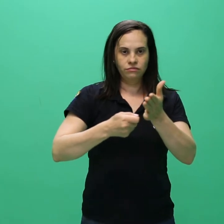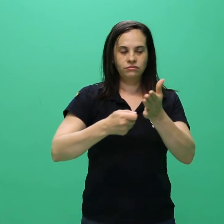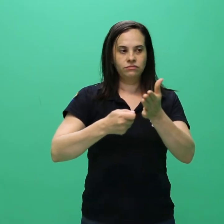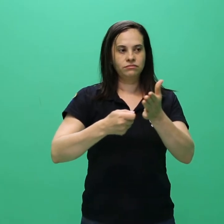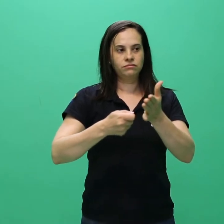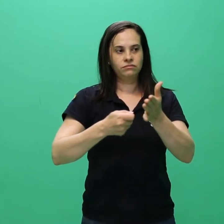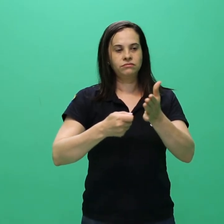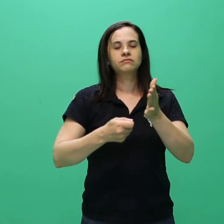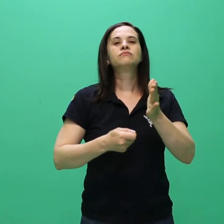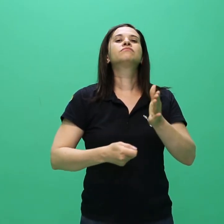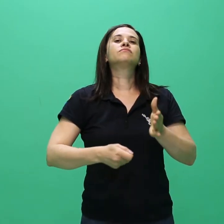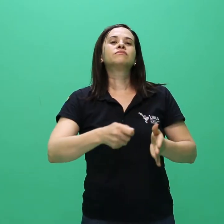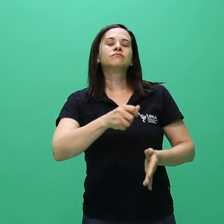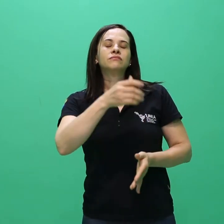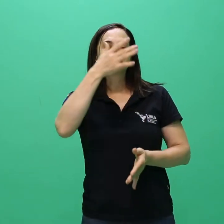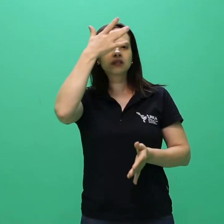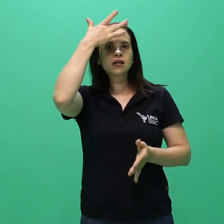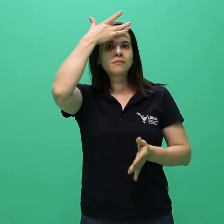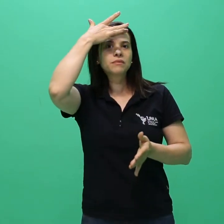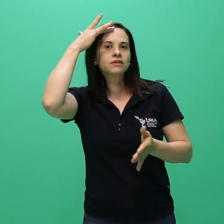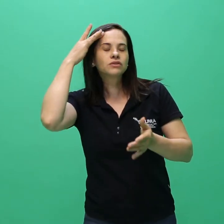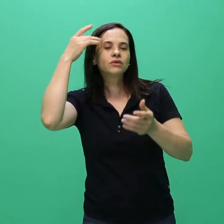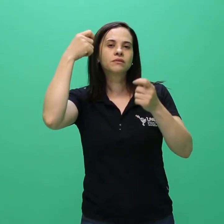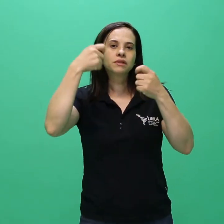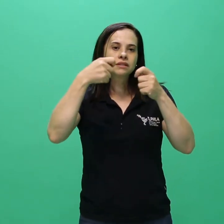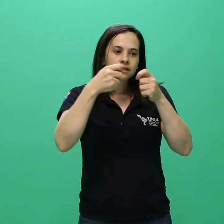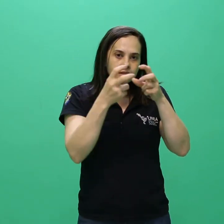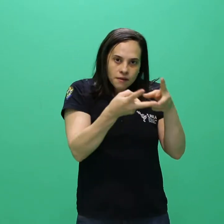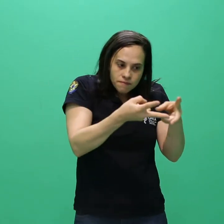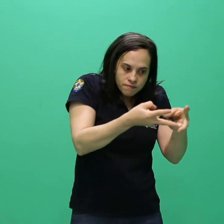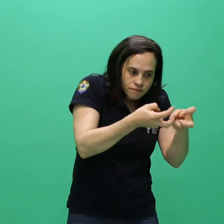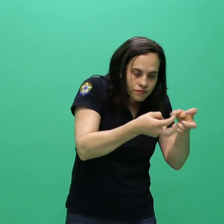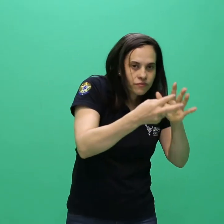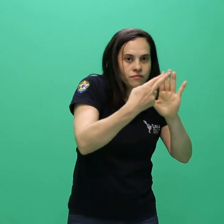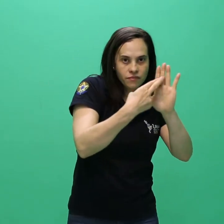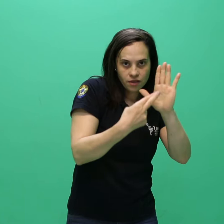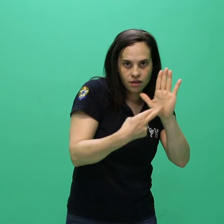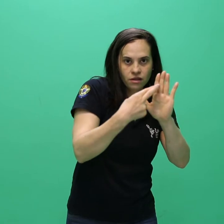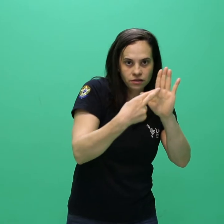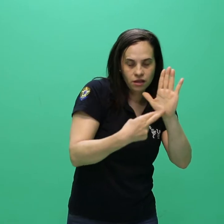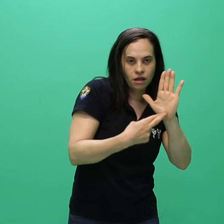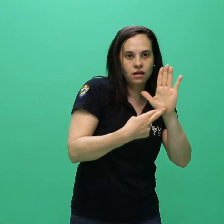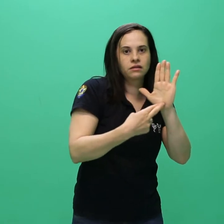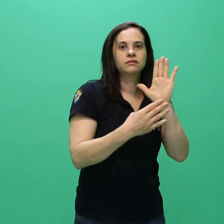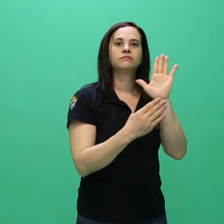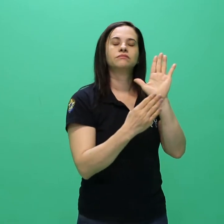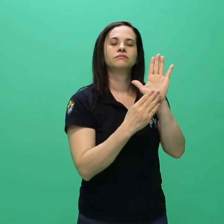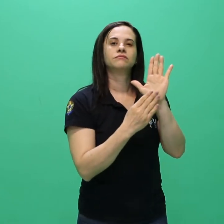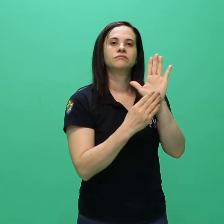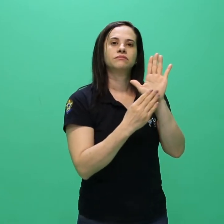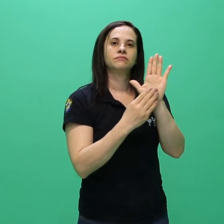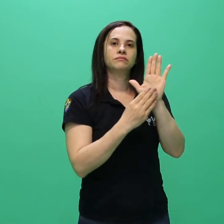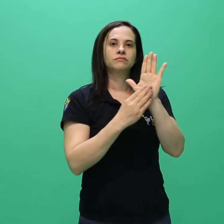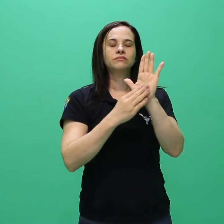deverá se atentar às regras estabelecidas no presente edital e em documentos